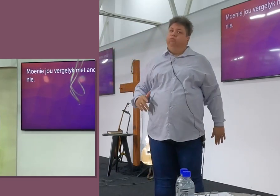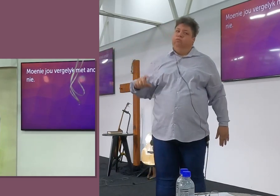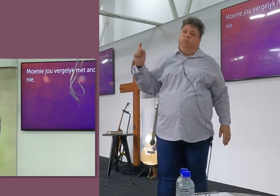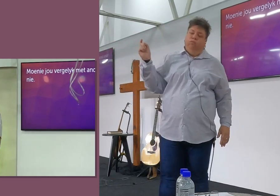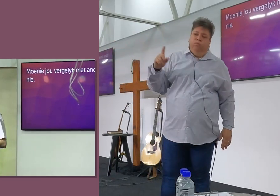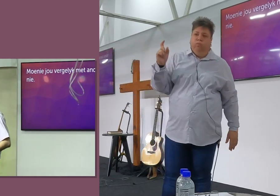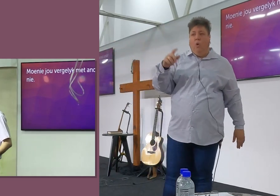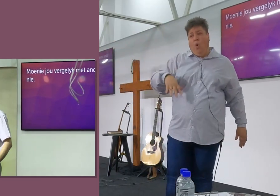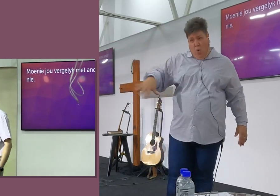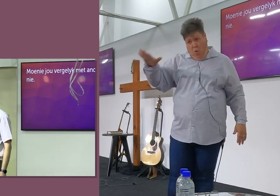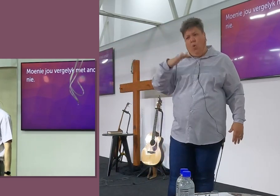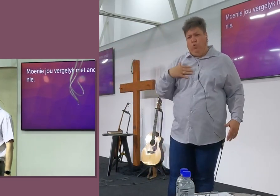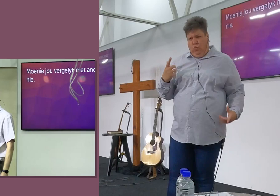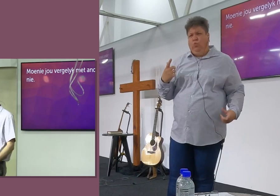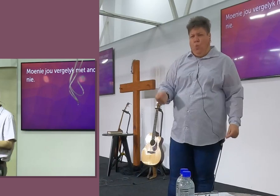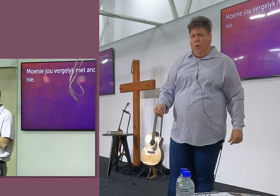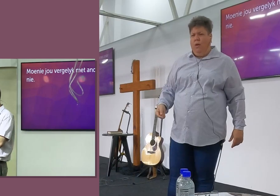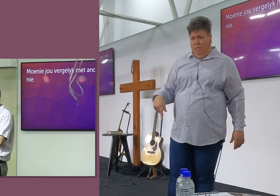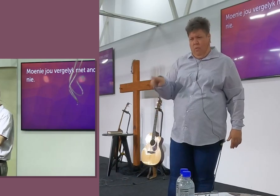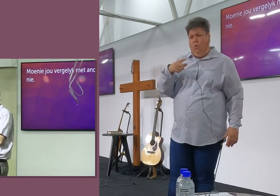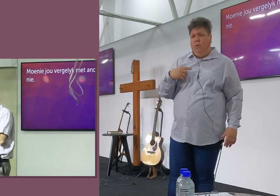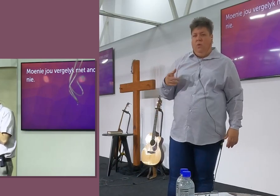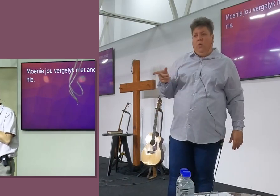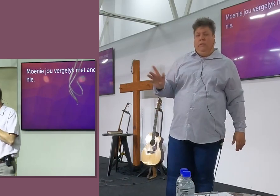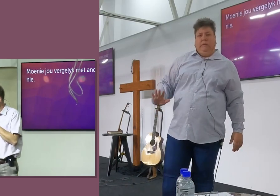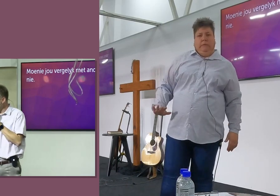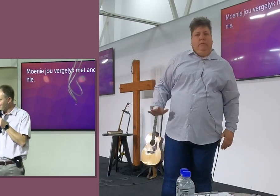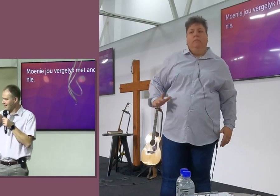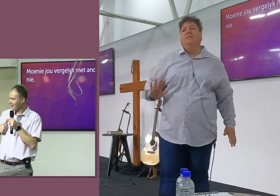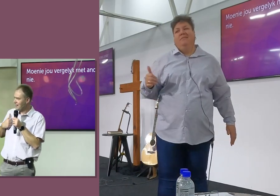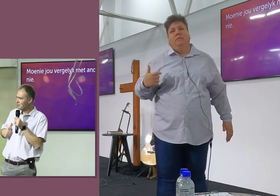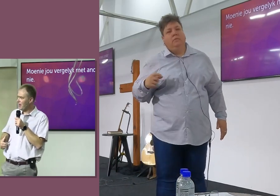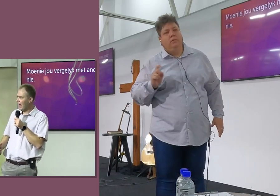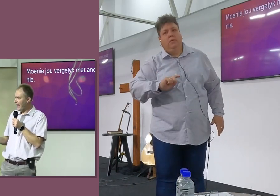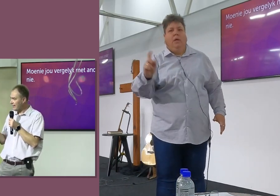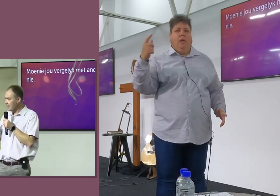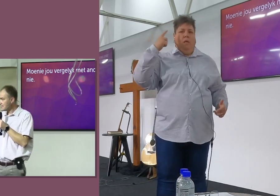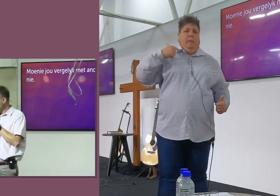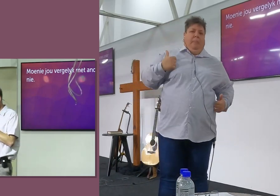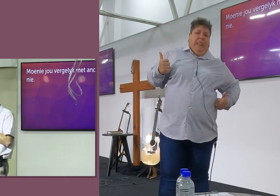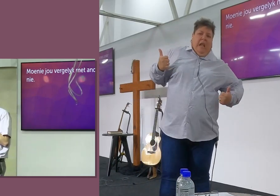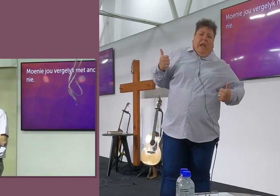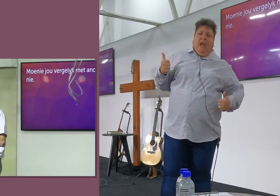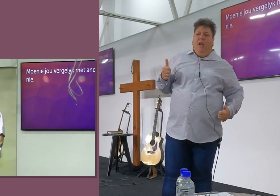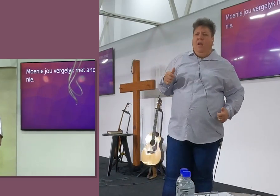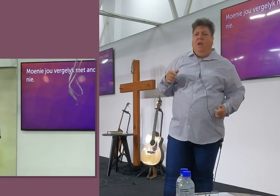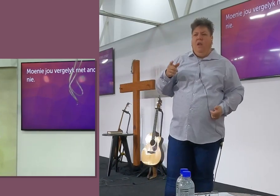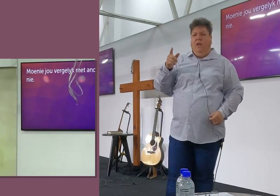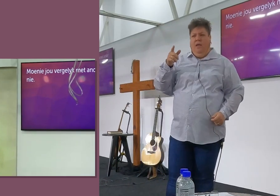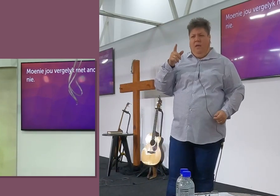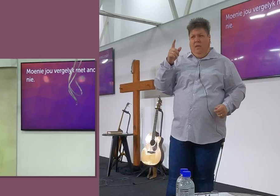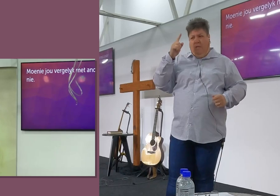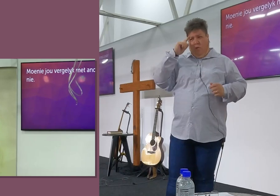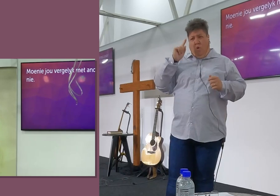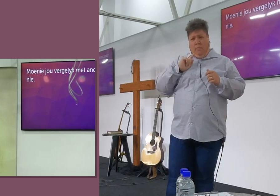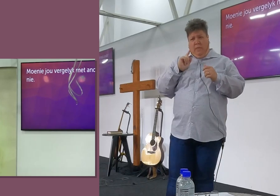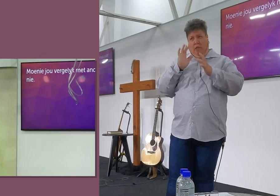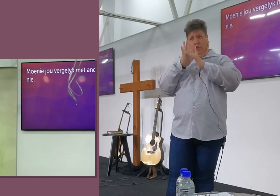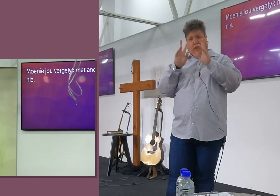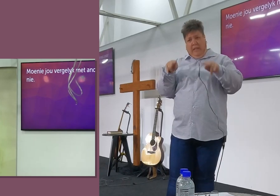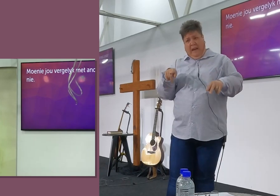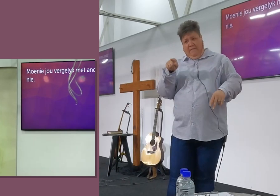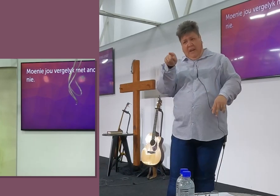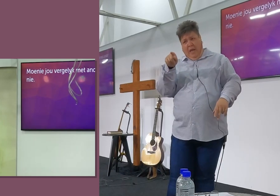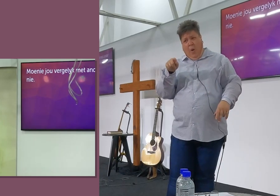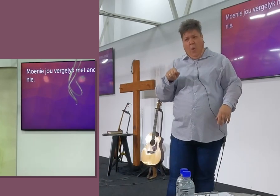blatant, nie. Maar betekent, doen ons dit in ons hart. Sê, jyna, ek sê nie ok, nie. Maar, ek en jy is net ok, omdat Jesus van ons gesterf het aan die kruis.